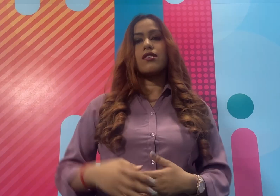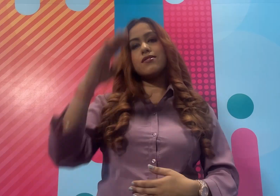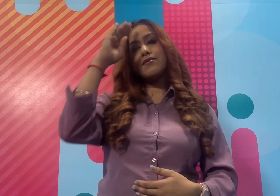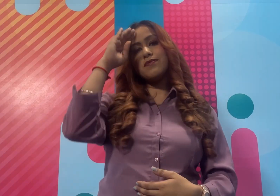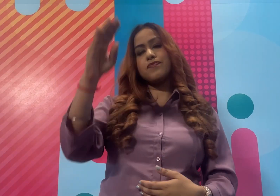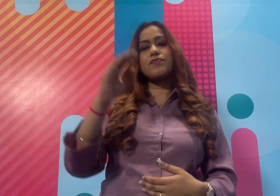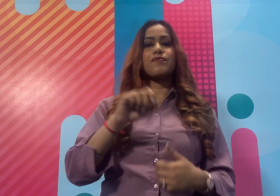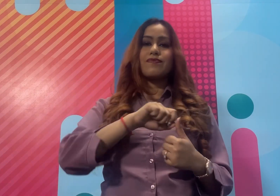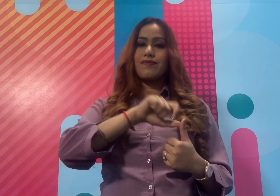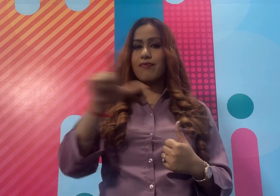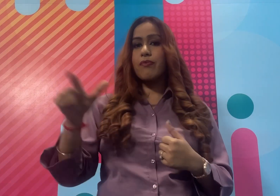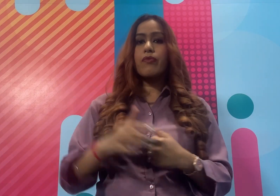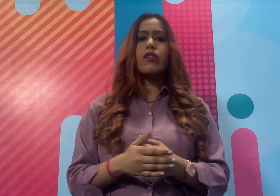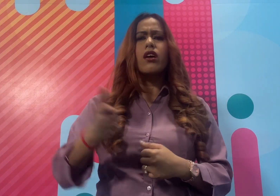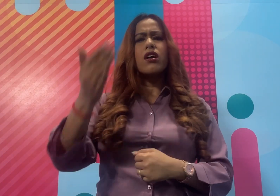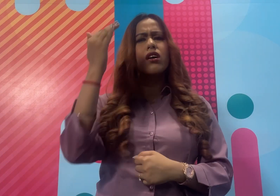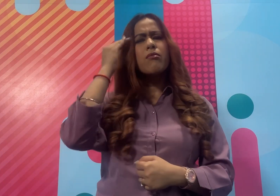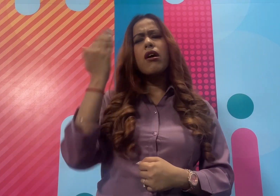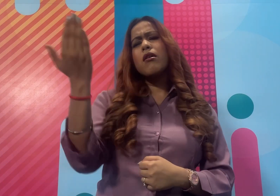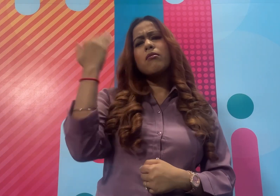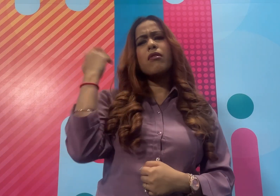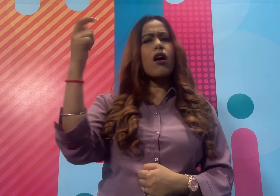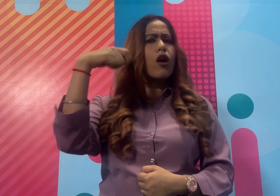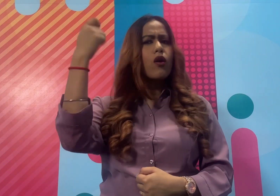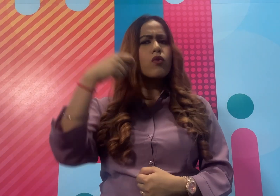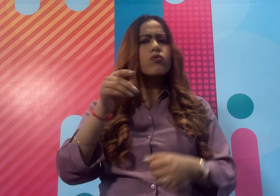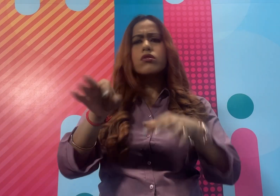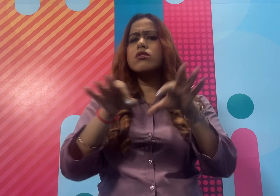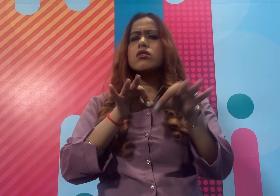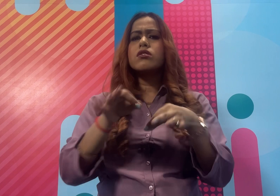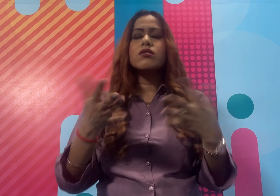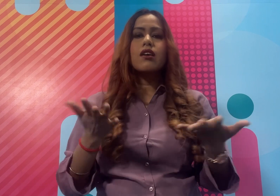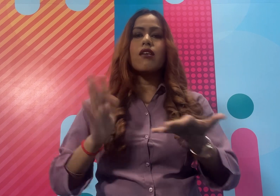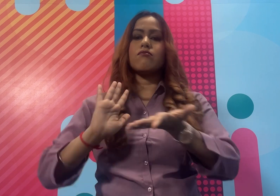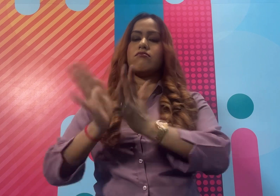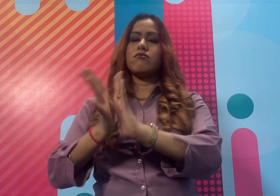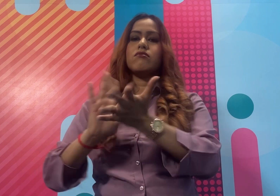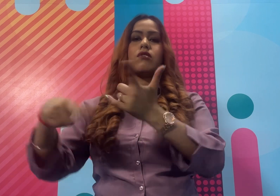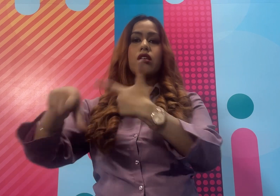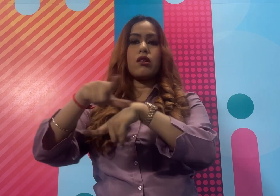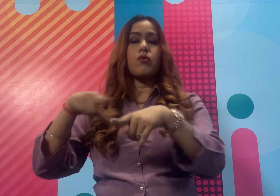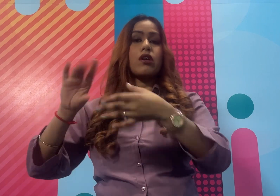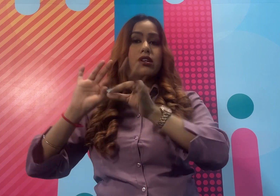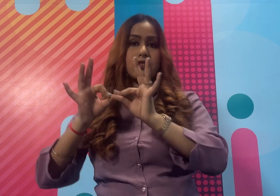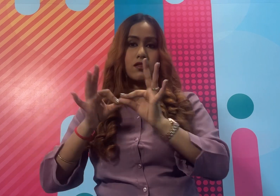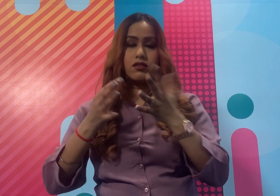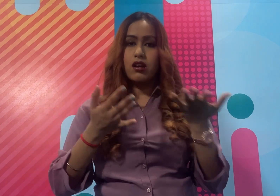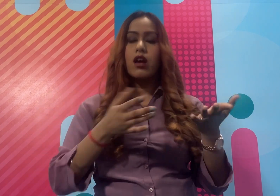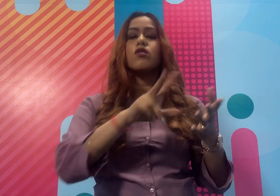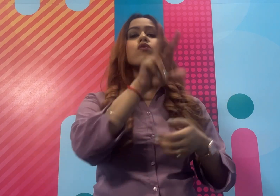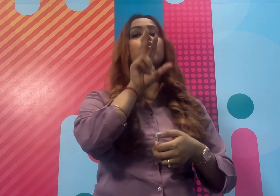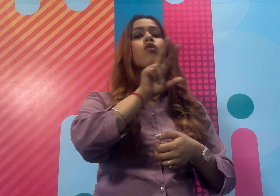हेलो दोस्तों हमारी पिछली वीडियो में हमने आपको बताया था कि sign language interpretation